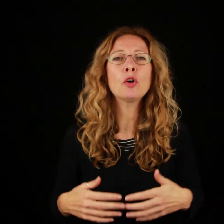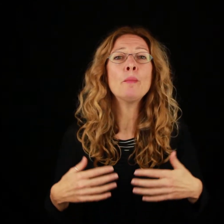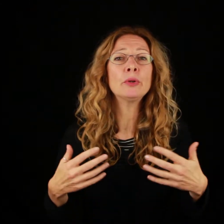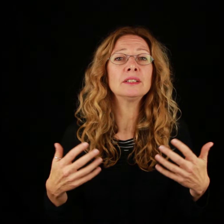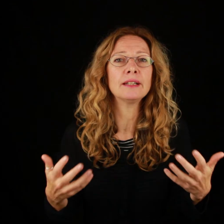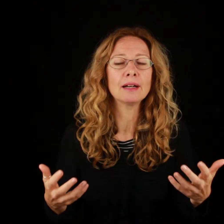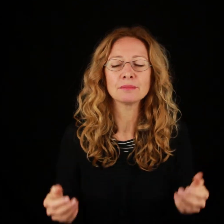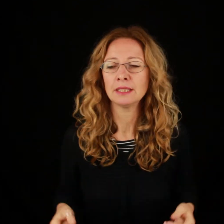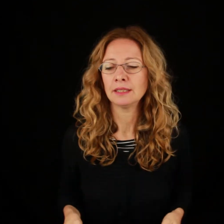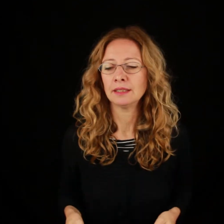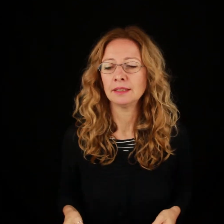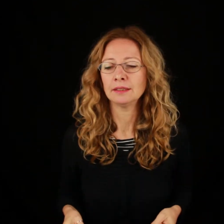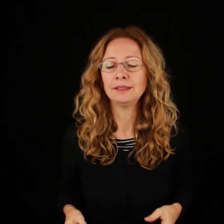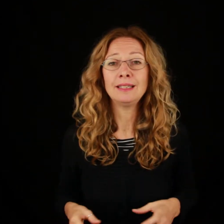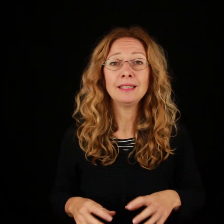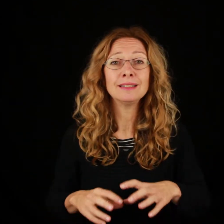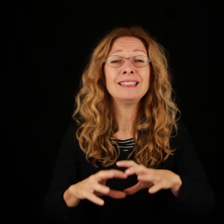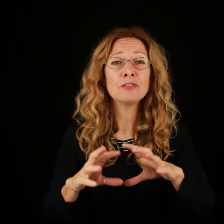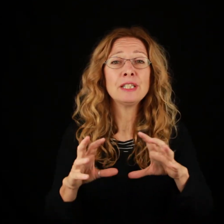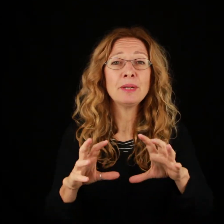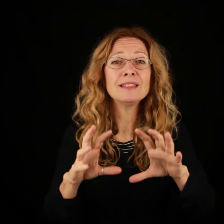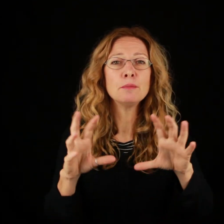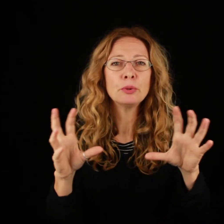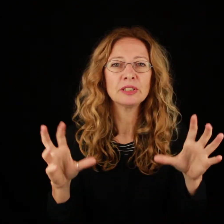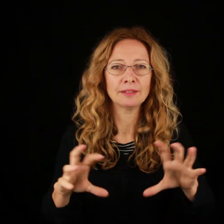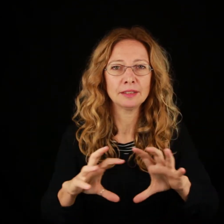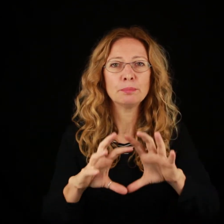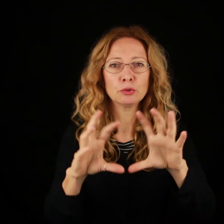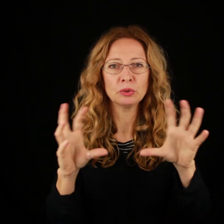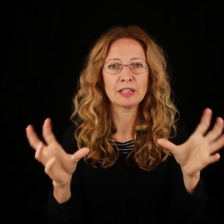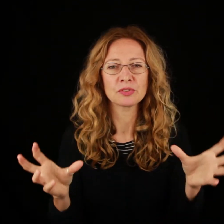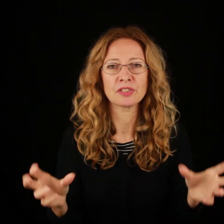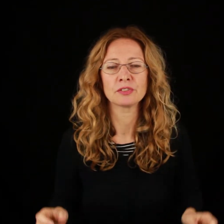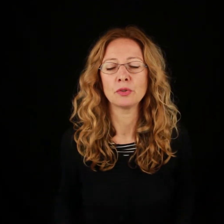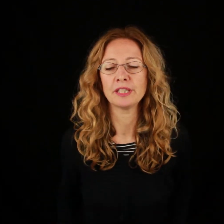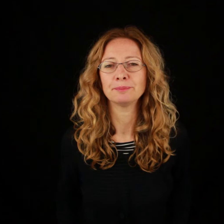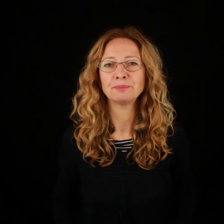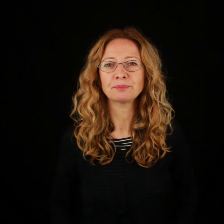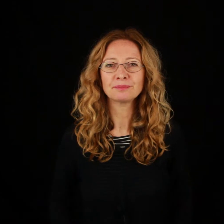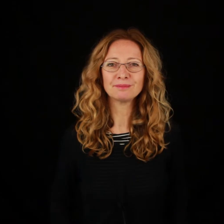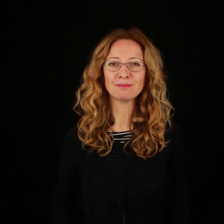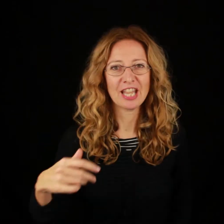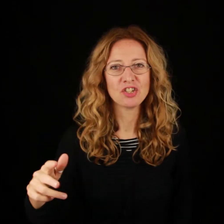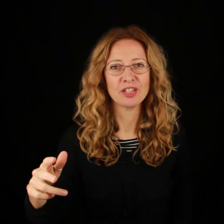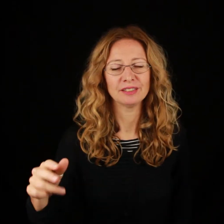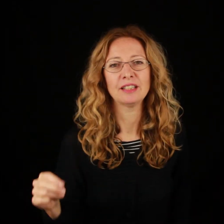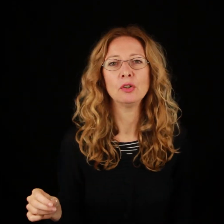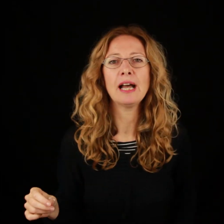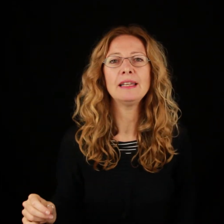comporterà degli avvenimenti importanti per tutta la nostra storia. Esce dal locale,